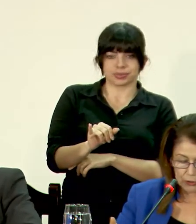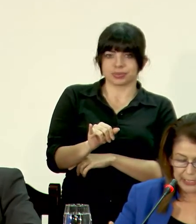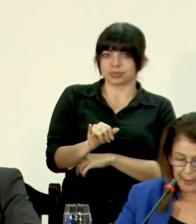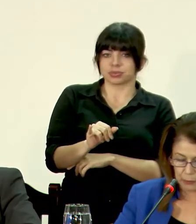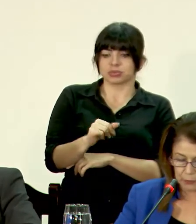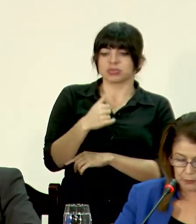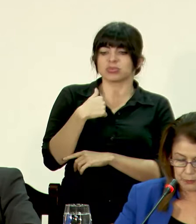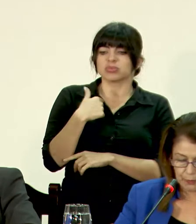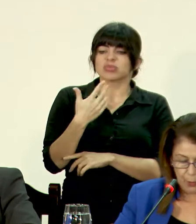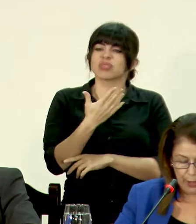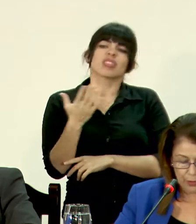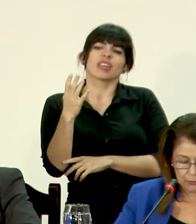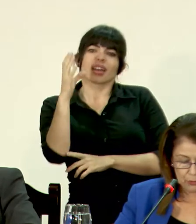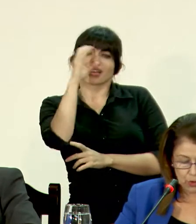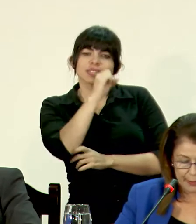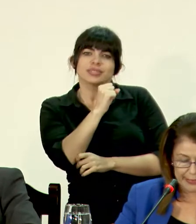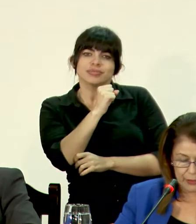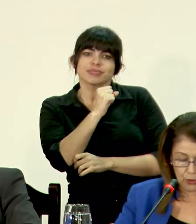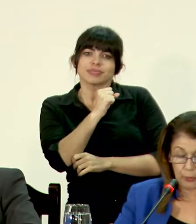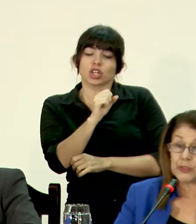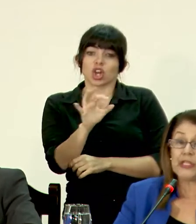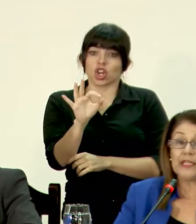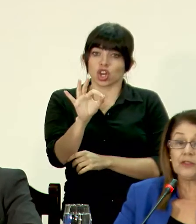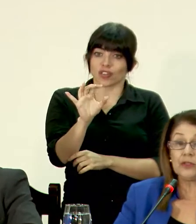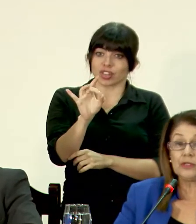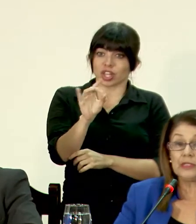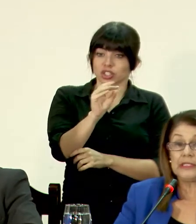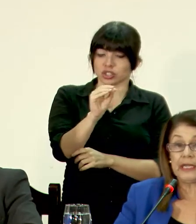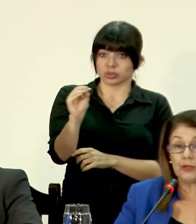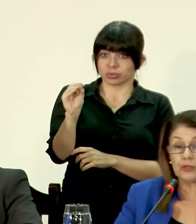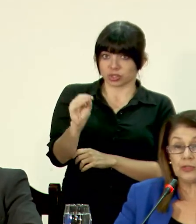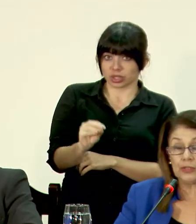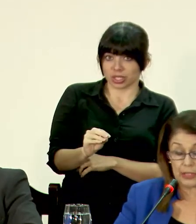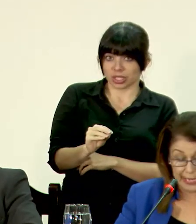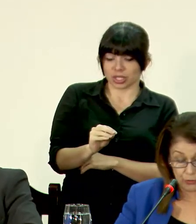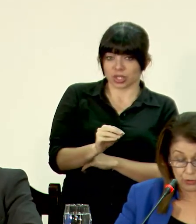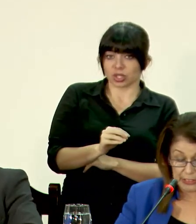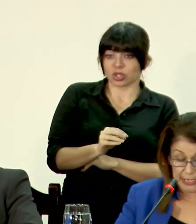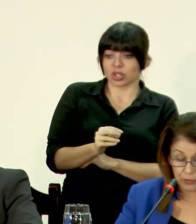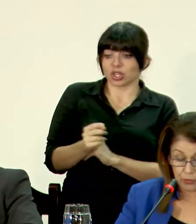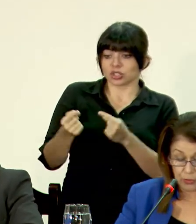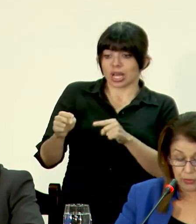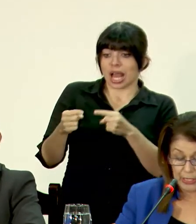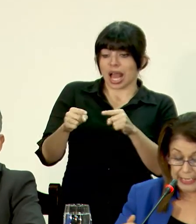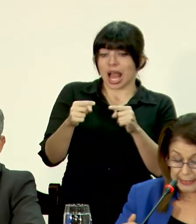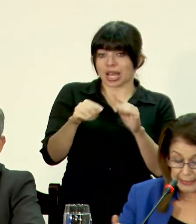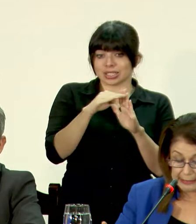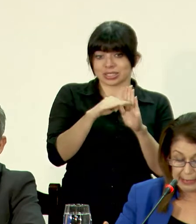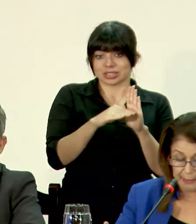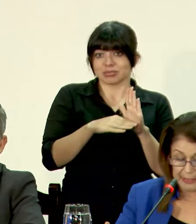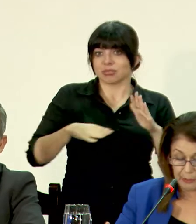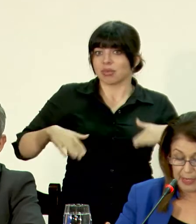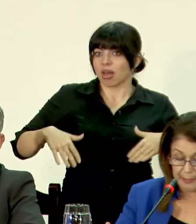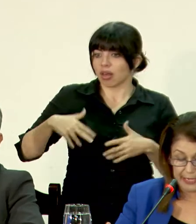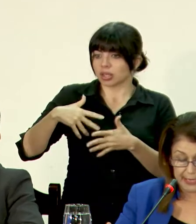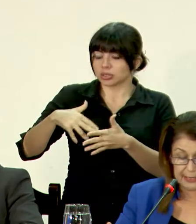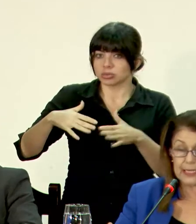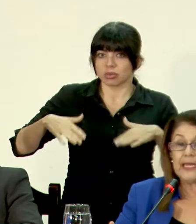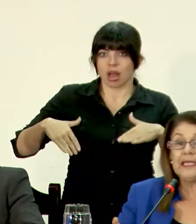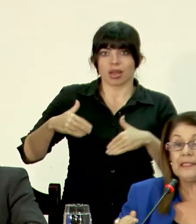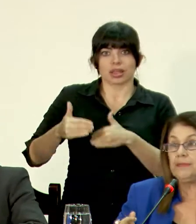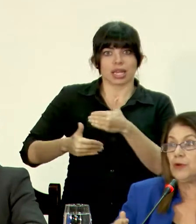¿Qué encontramos? Bueno, 98% de los casos sin estudios, sin trámites